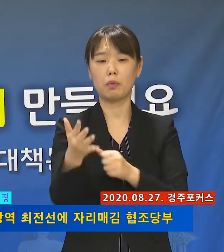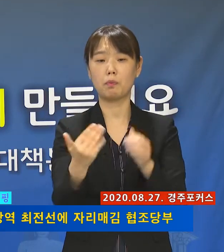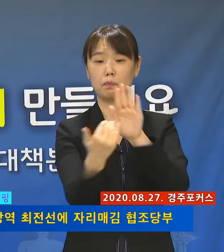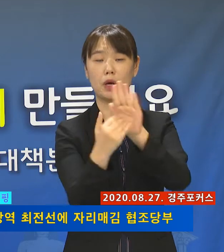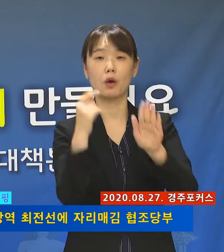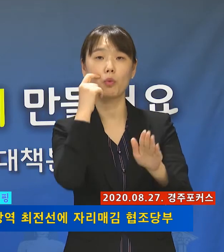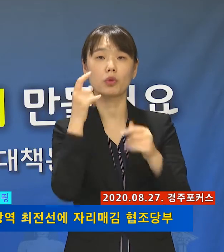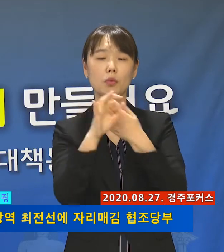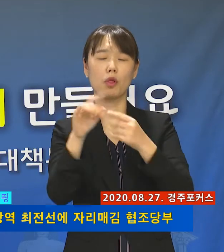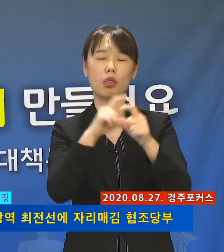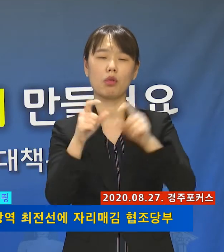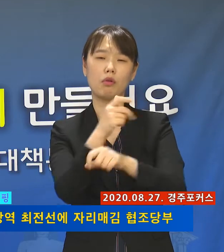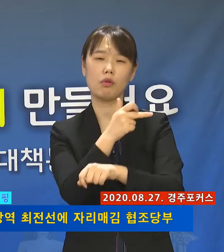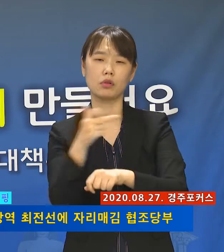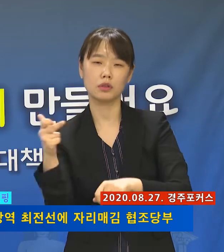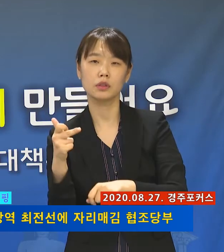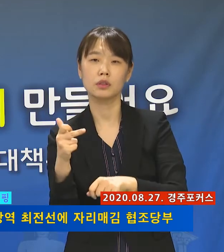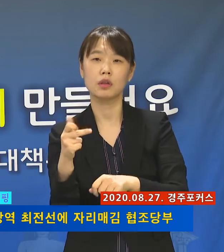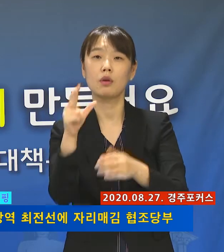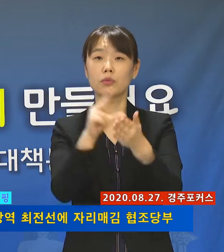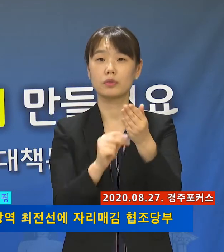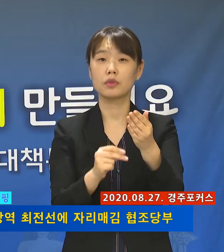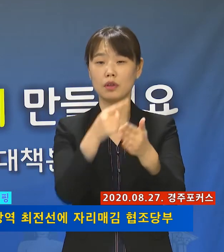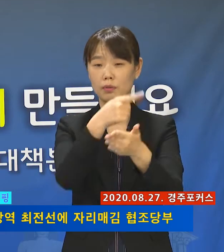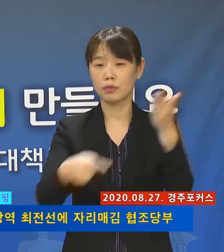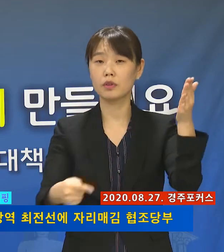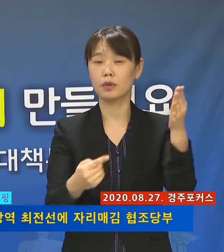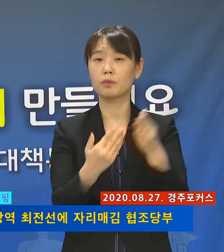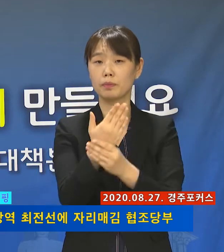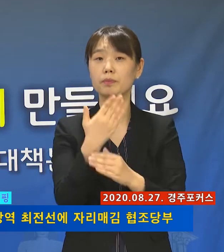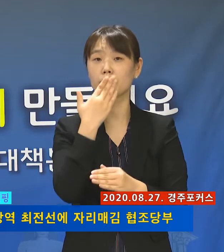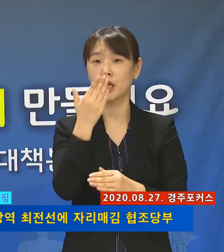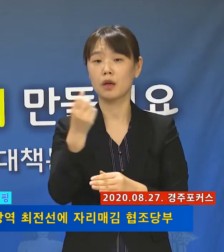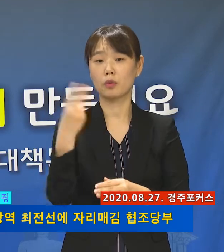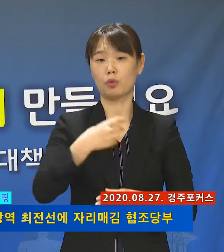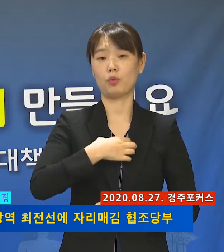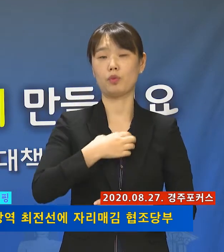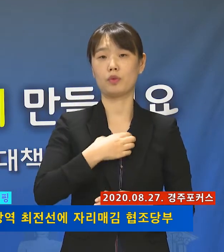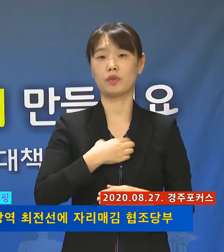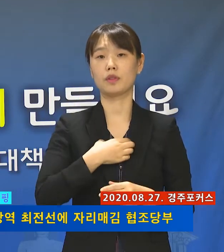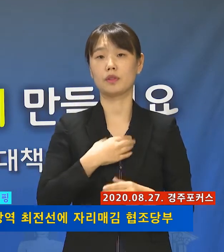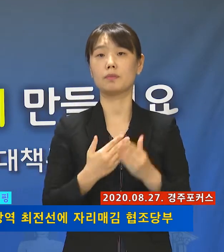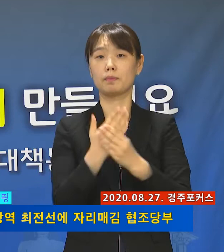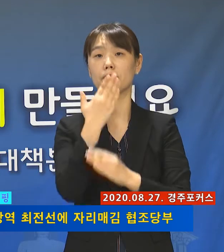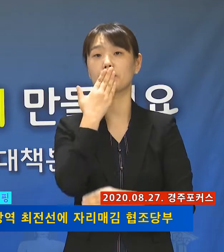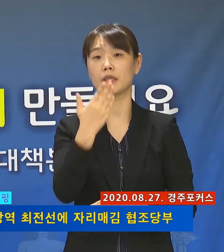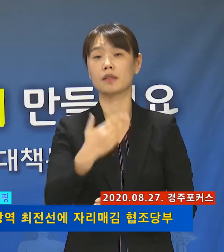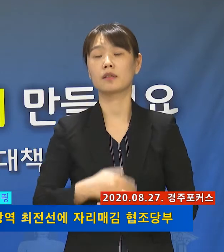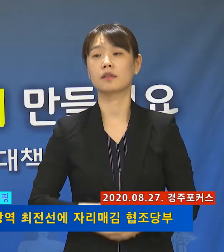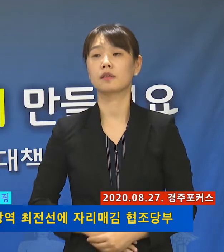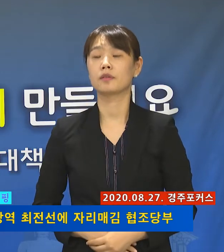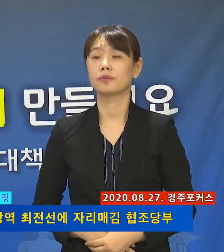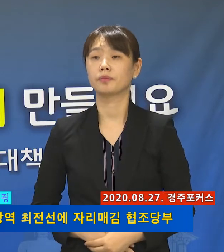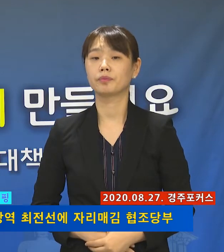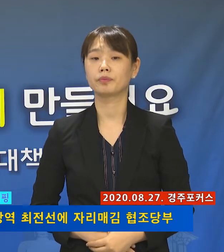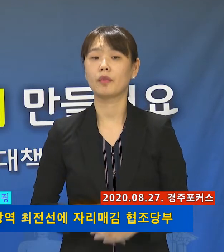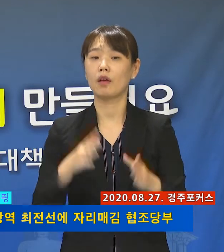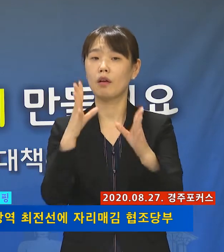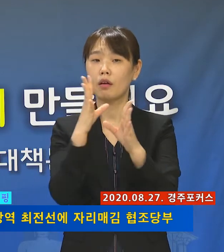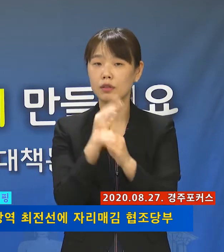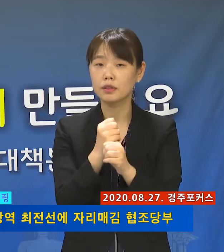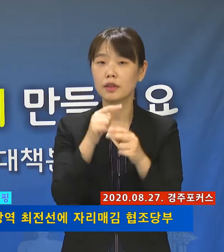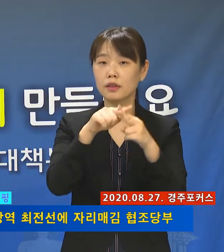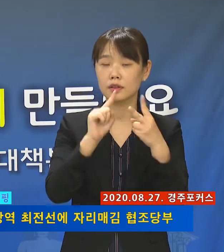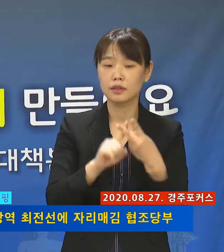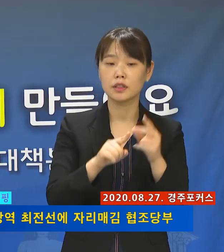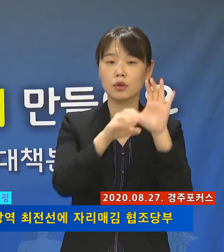더욱 큰 사회적 비용과 피해가 발생하고 위기에 직면하게 될 것입니다. 언제 어디서든